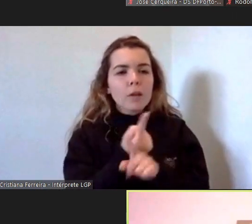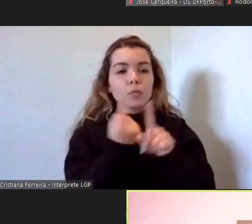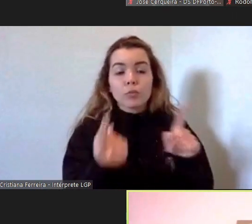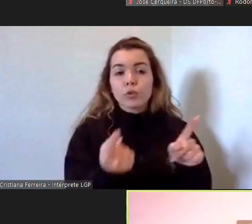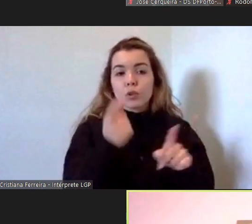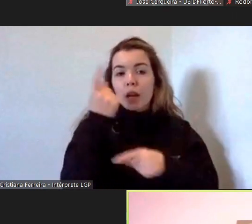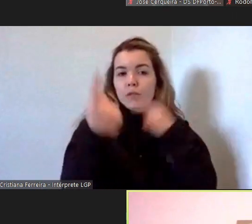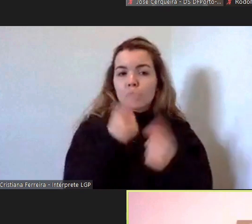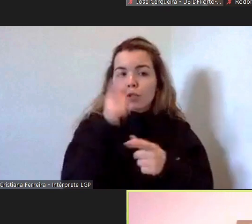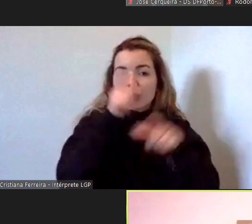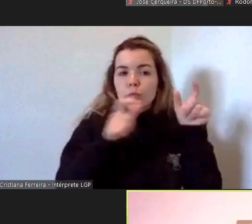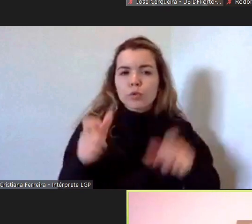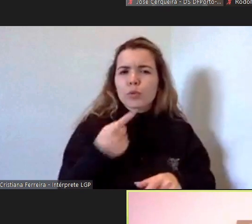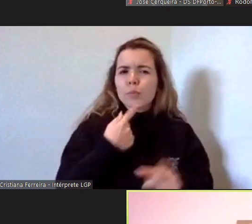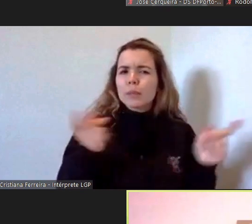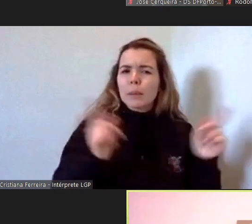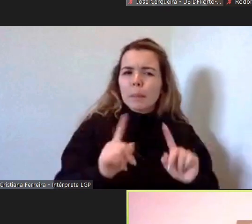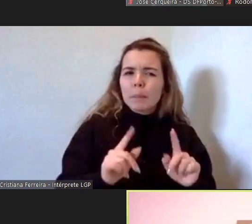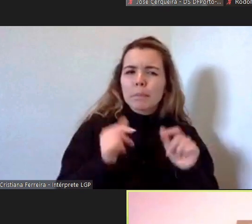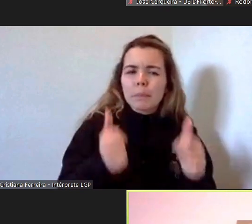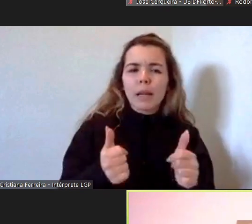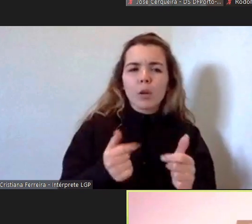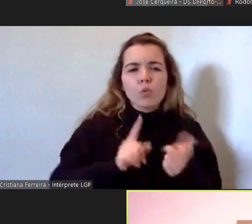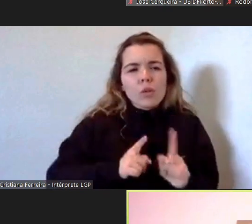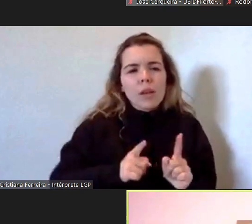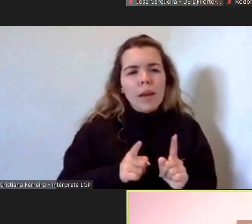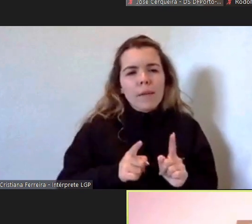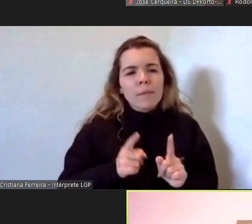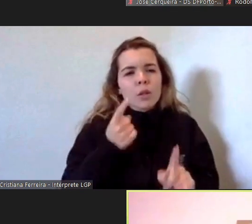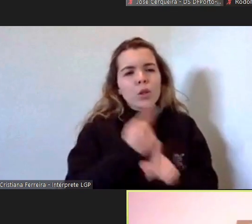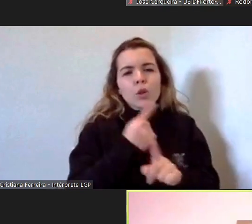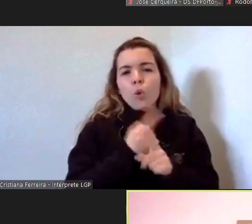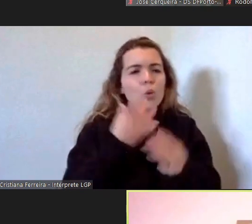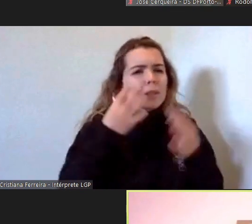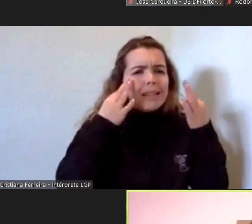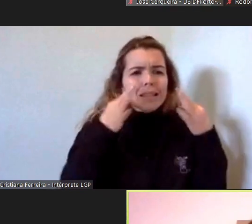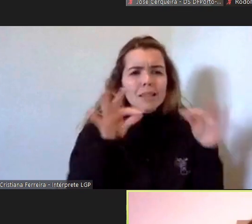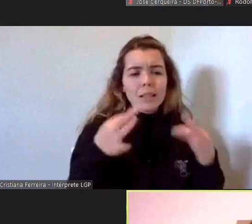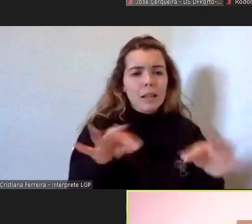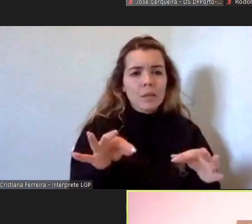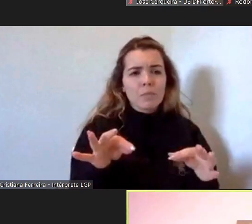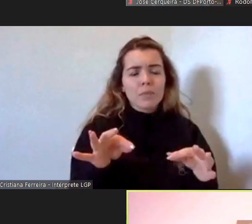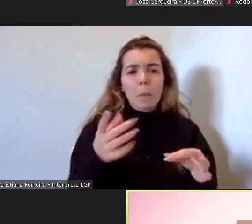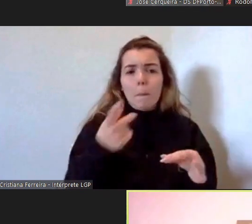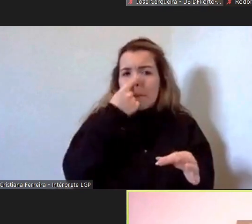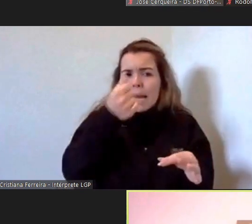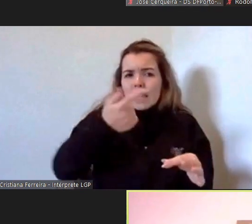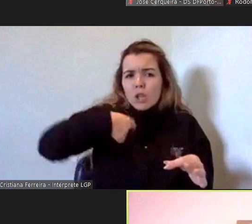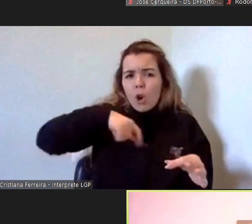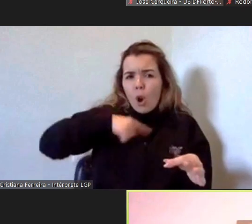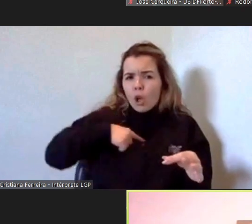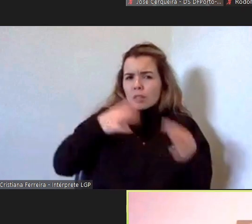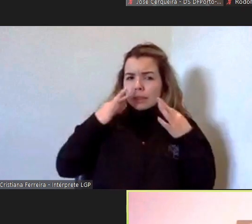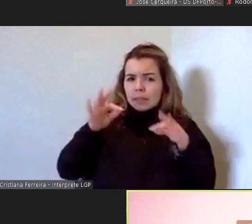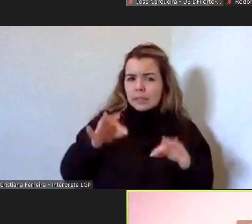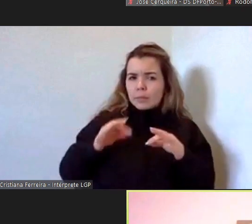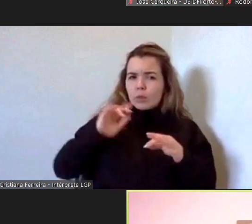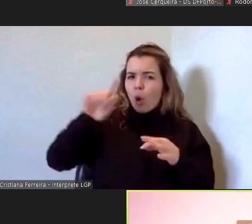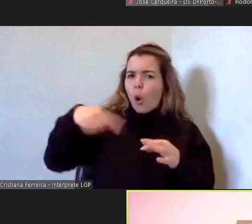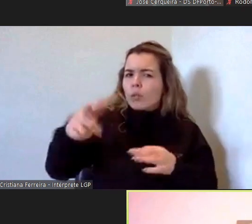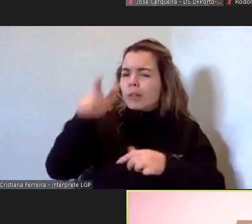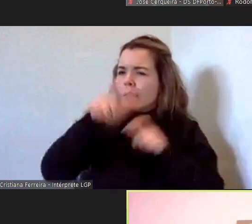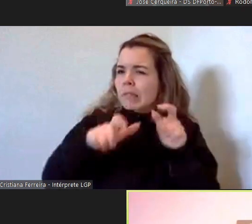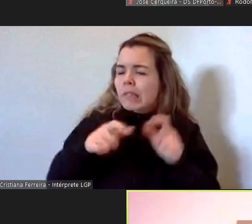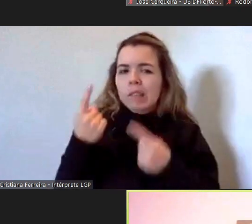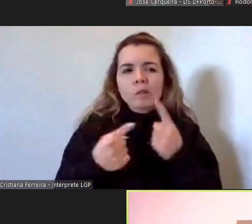é coisas muito simples que nos parecem para nós muito simples e às vezes as pessoas têm muita